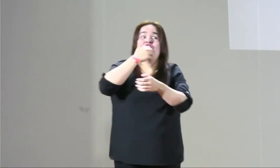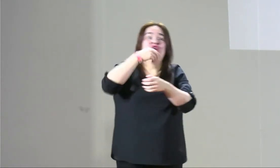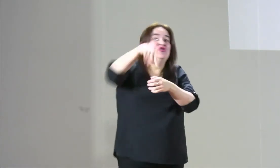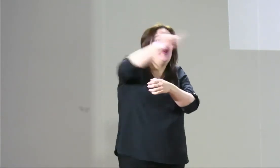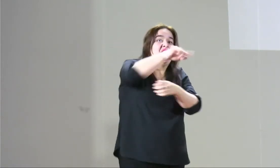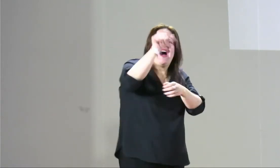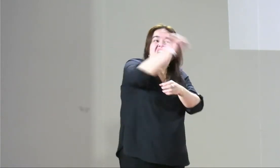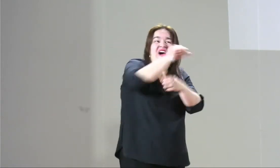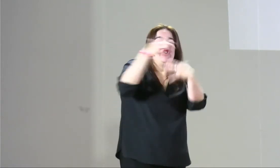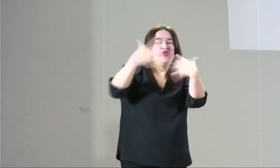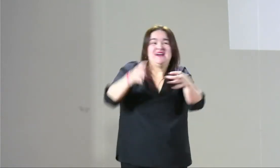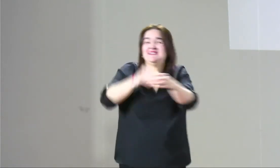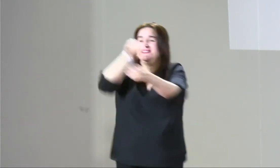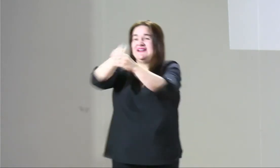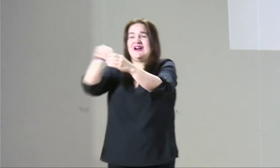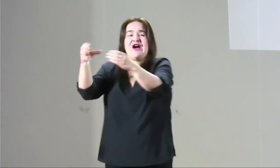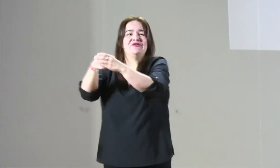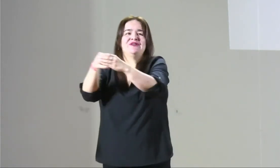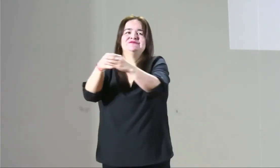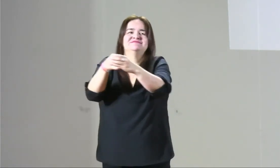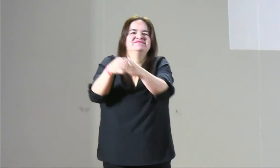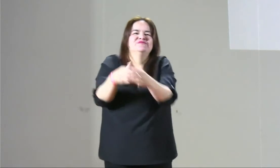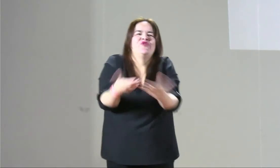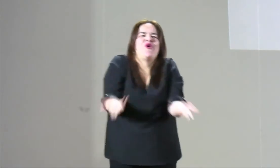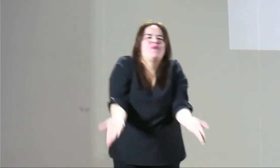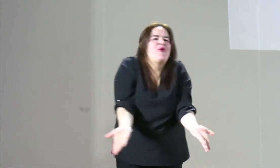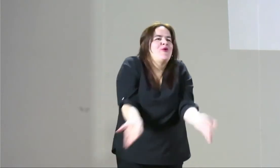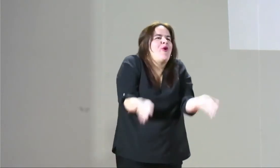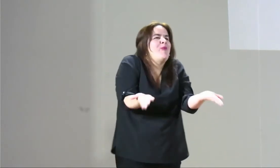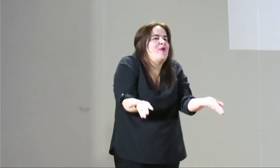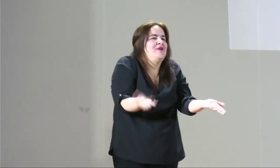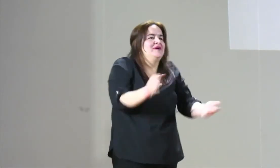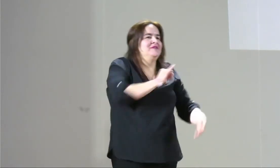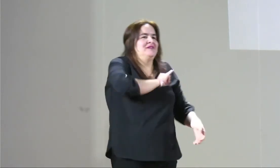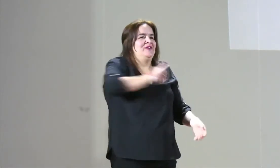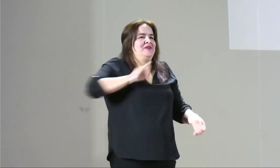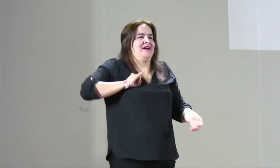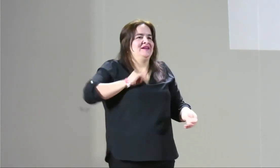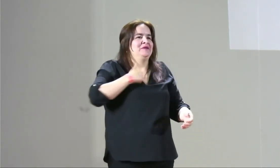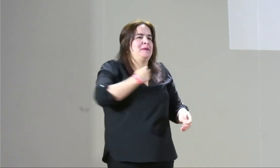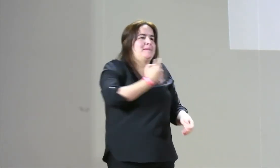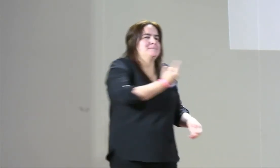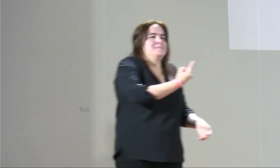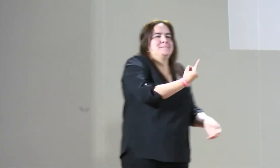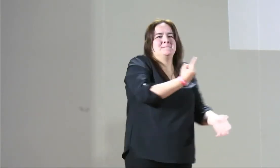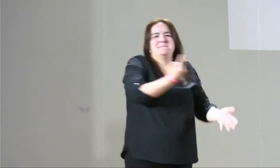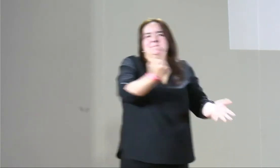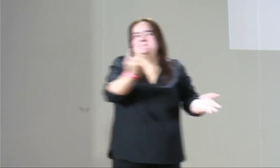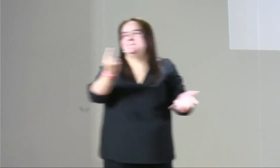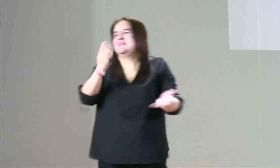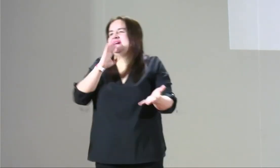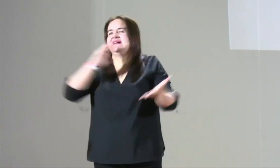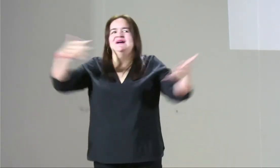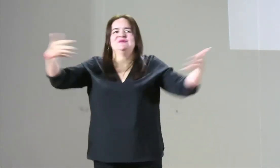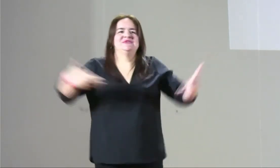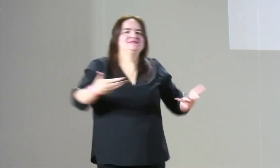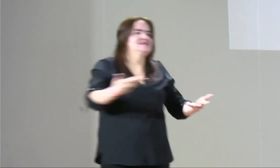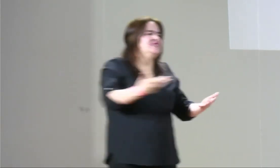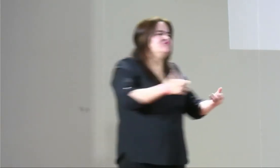formación, brindar información a estas mujeres sordas. Si las mujeres no participan de las asociaciones, ¿cómo quieren hacerlo? De